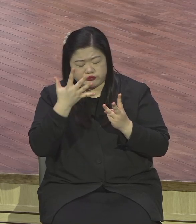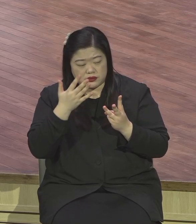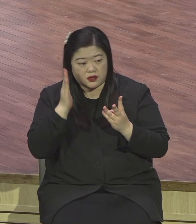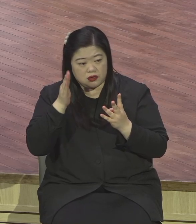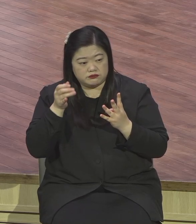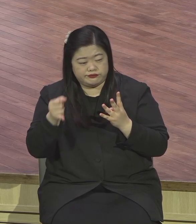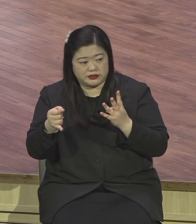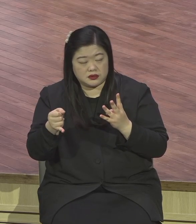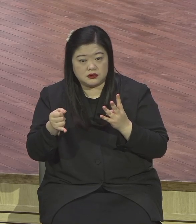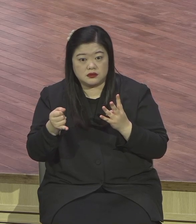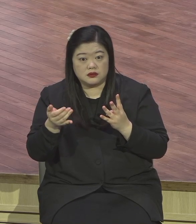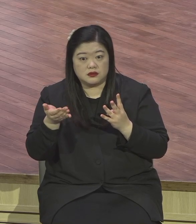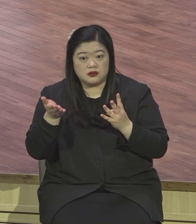2차 고등학이 다닌